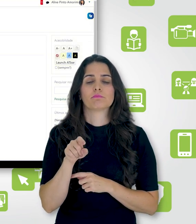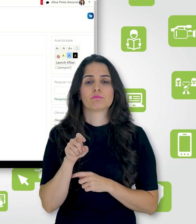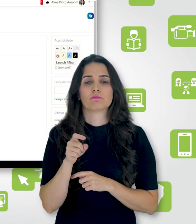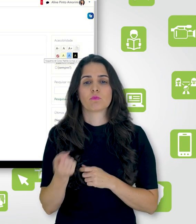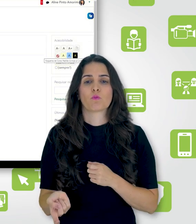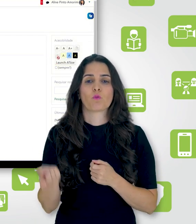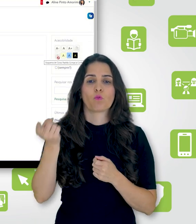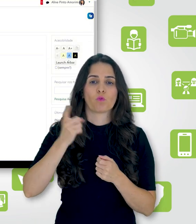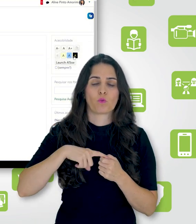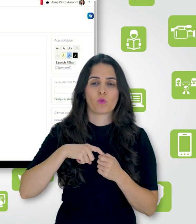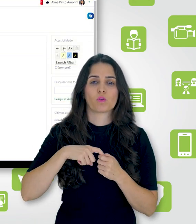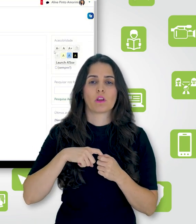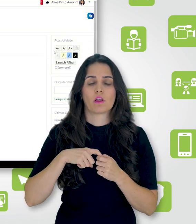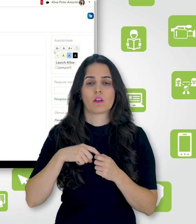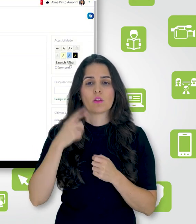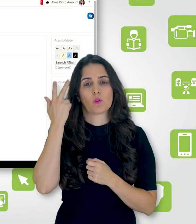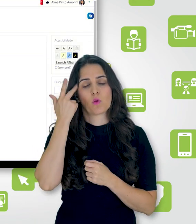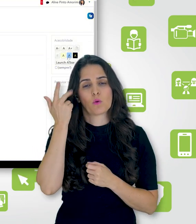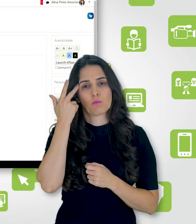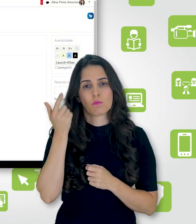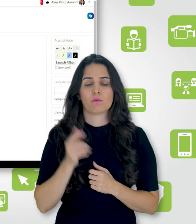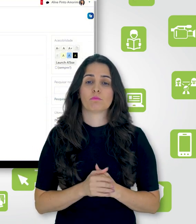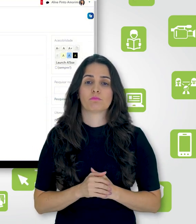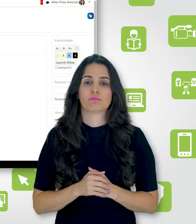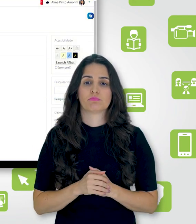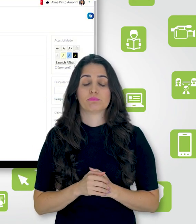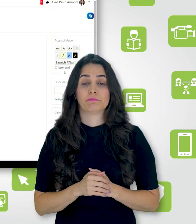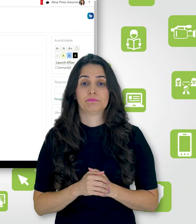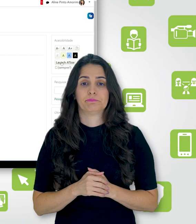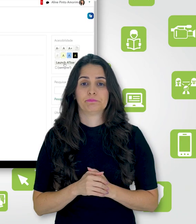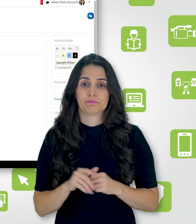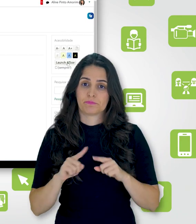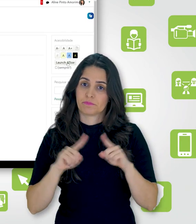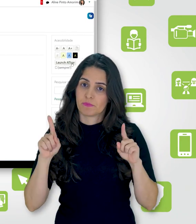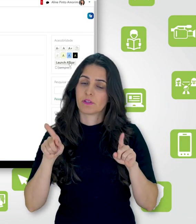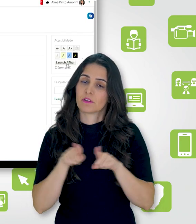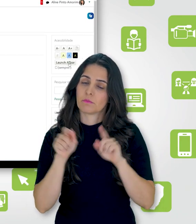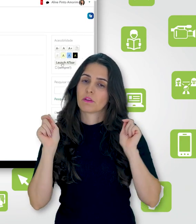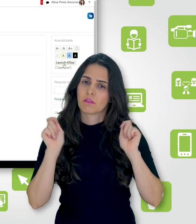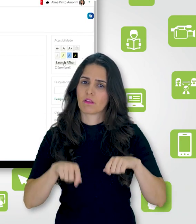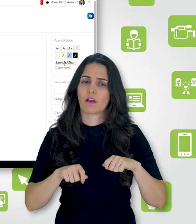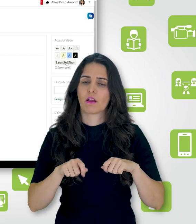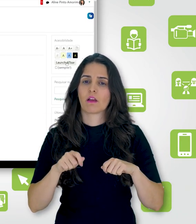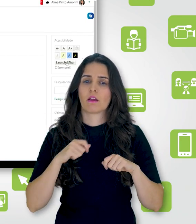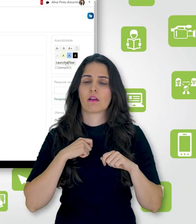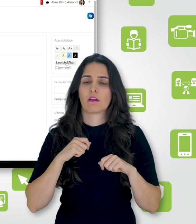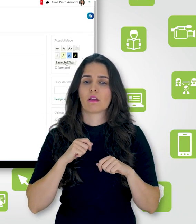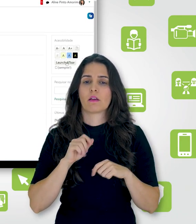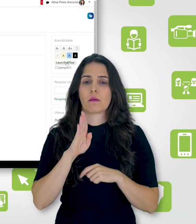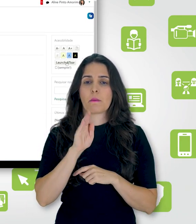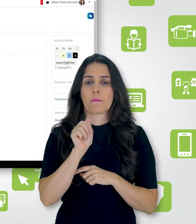voltar ao padrão. Além disso, eu posso habilitar uma barra com outras